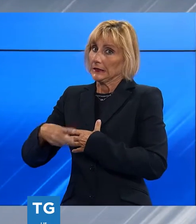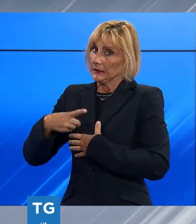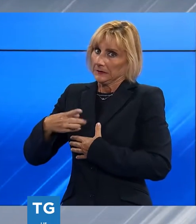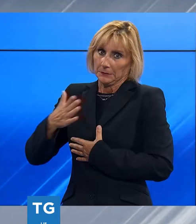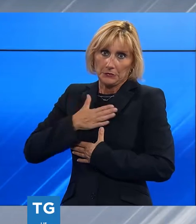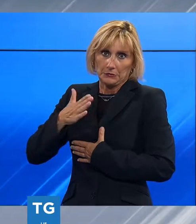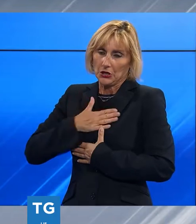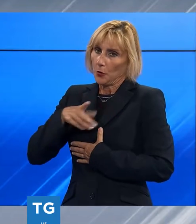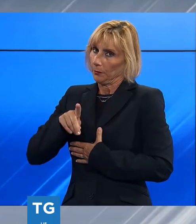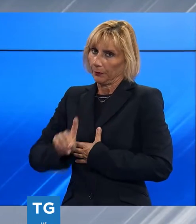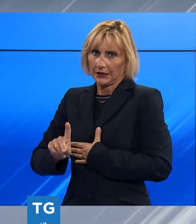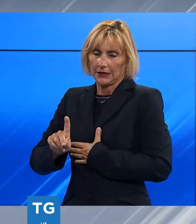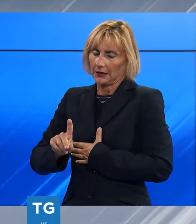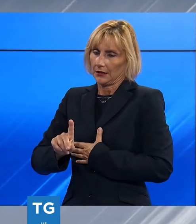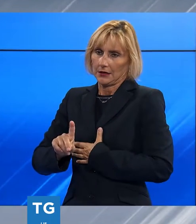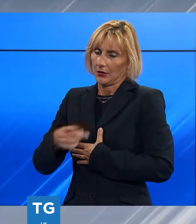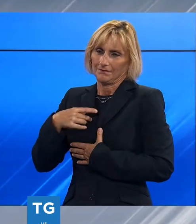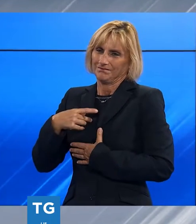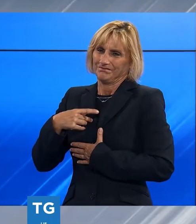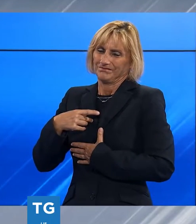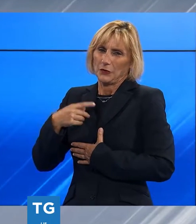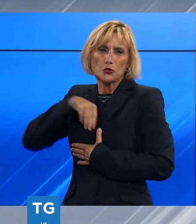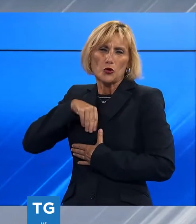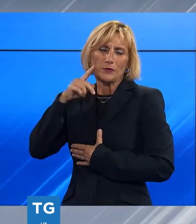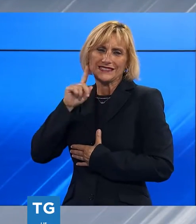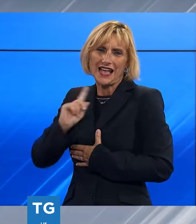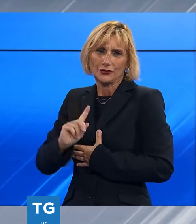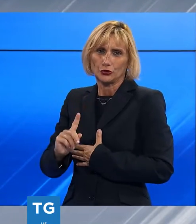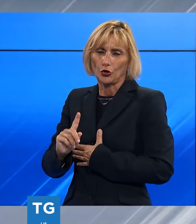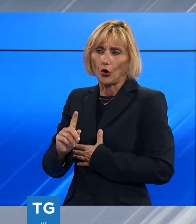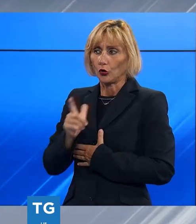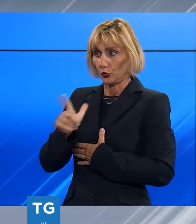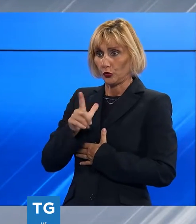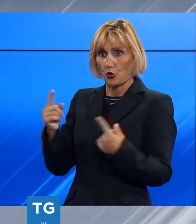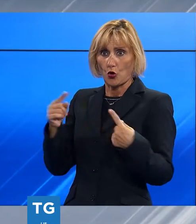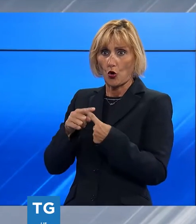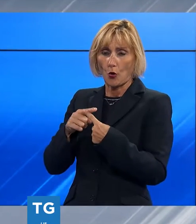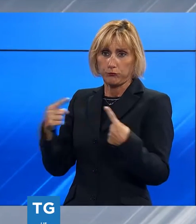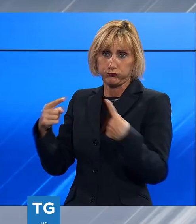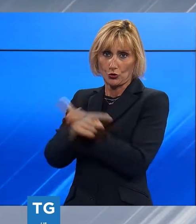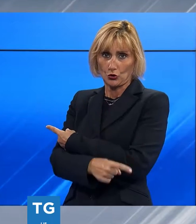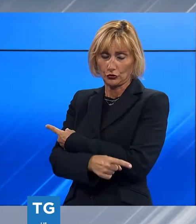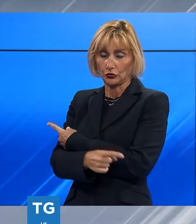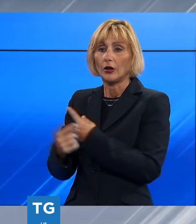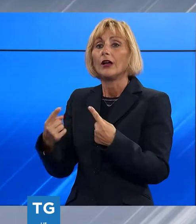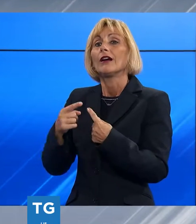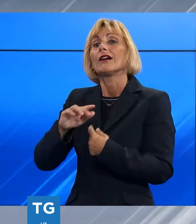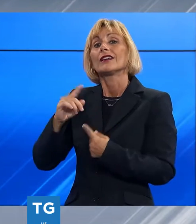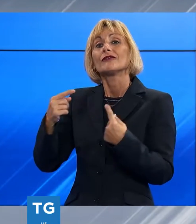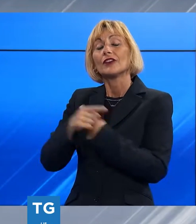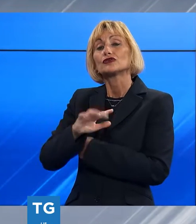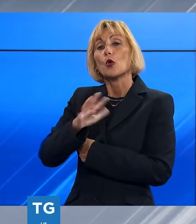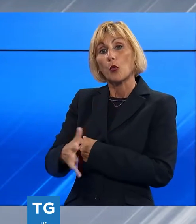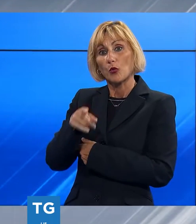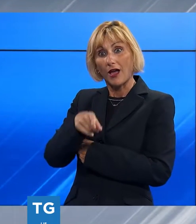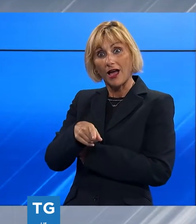mio partito democratico, pensiamo all'opposto su quasi tutto. Bonaccini lo considero un ottimo presidente della regione, lo conosco